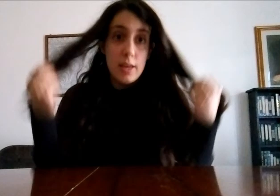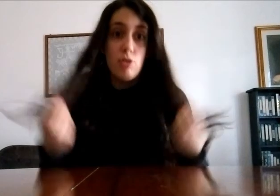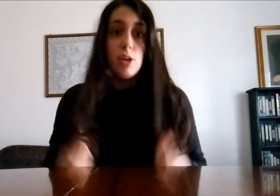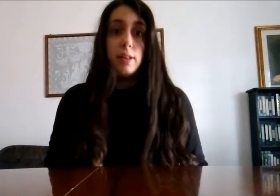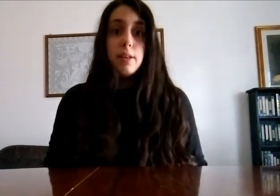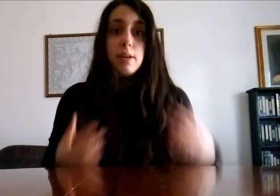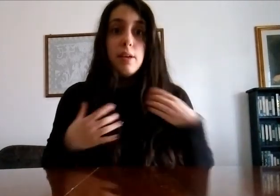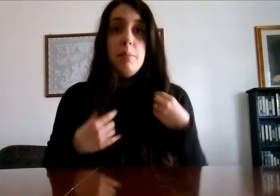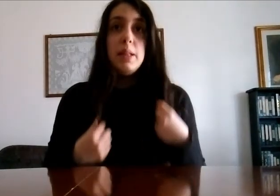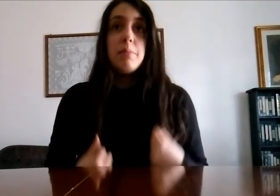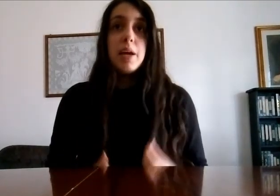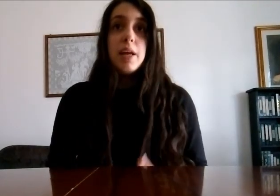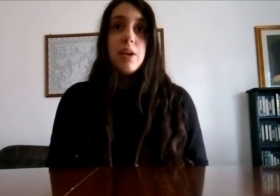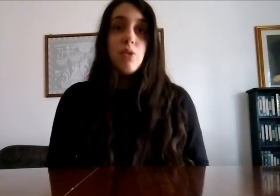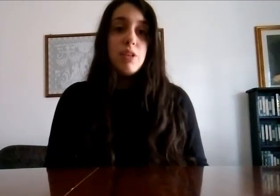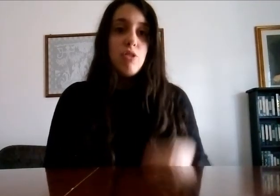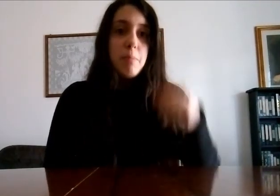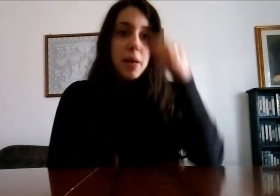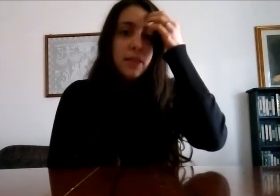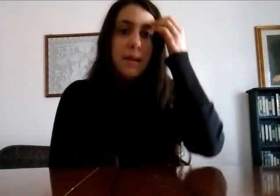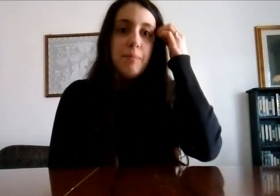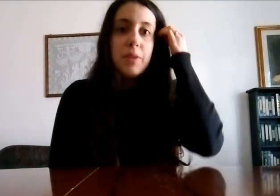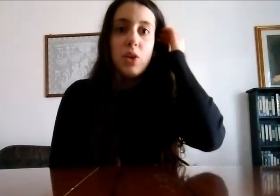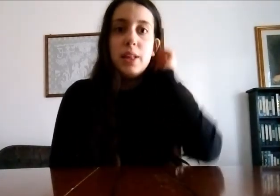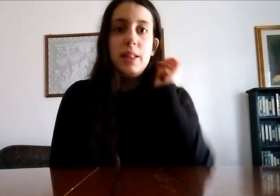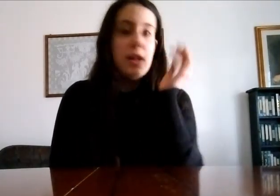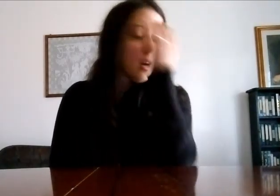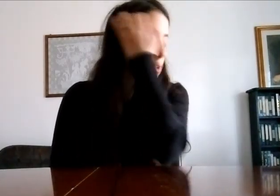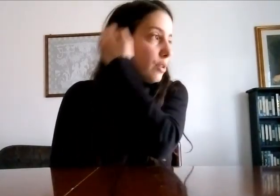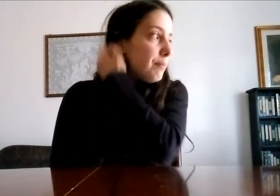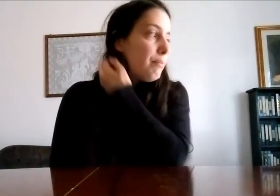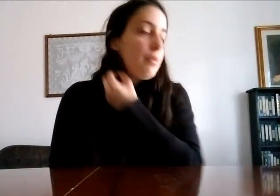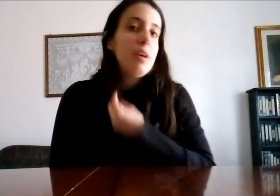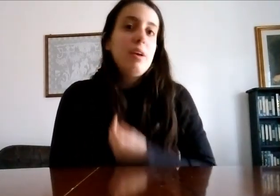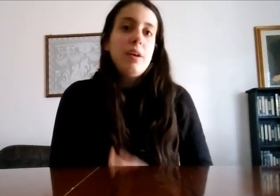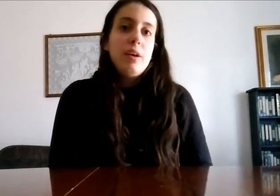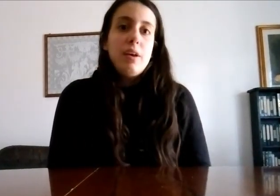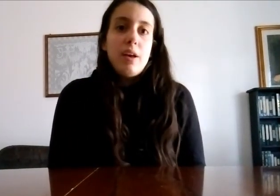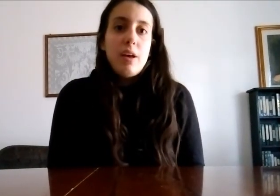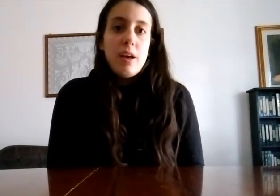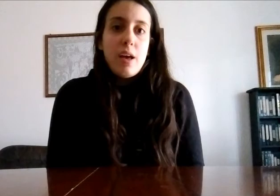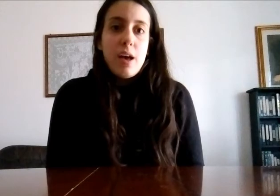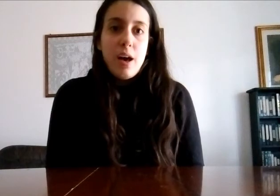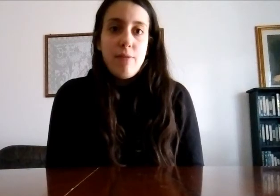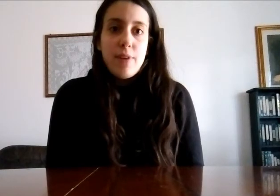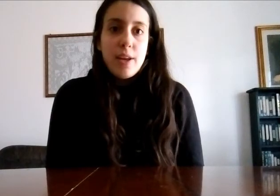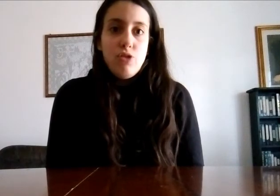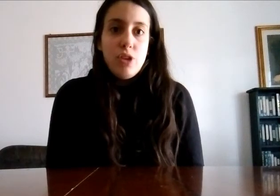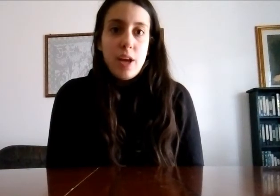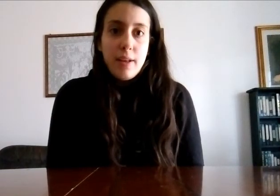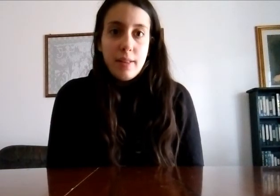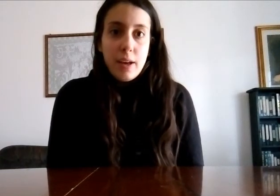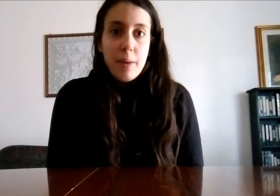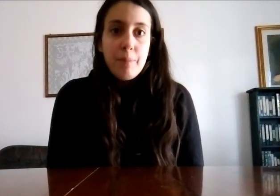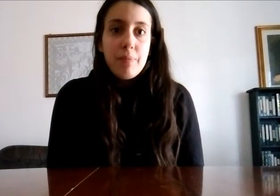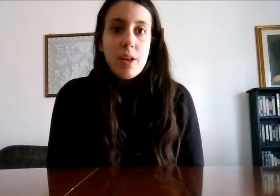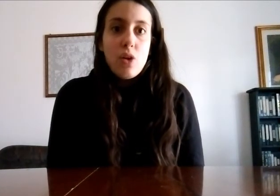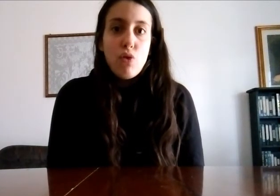10 anzi mi sembra che erano le 10 e mezza che ho iniziato a fare ginnastica. ho